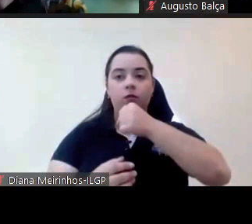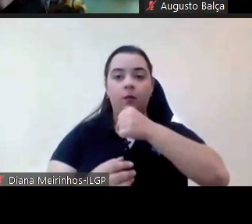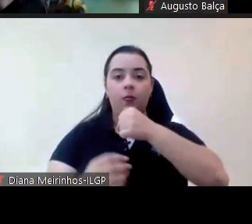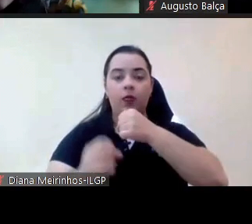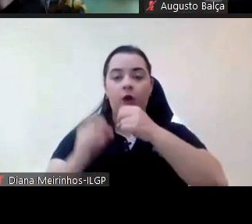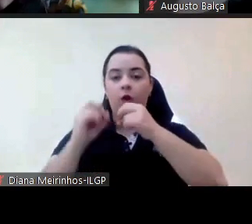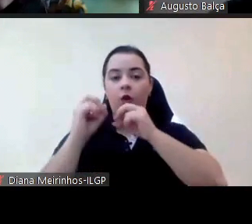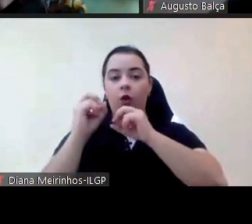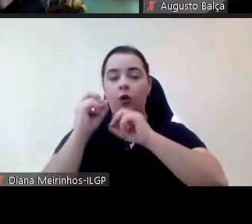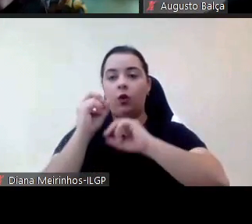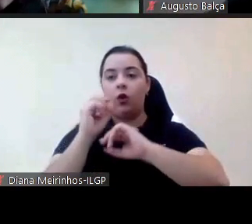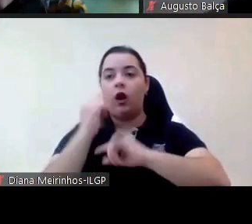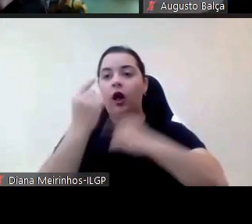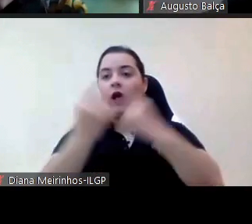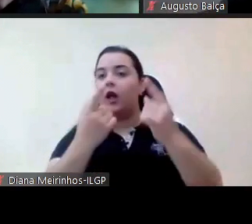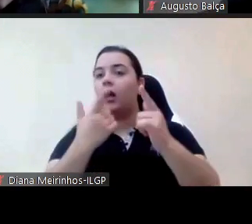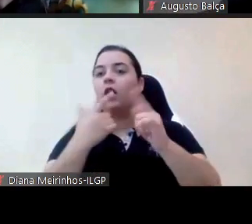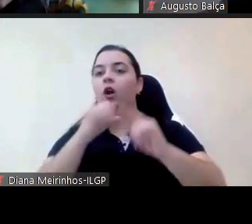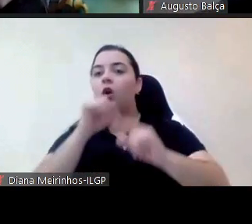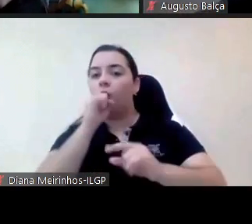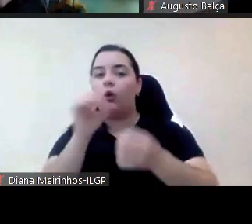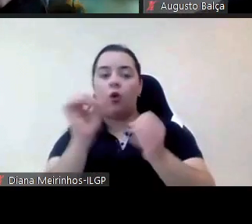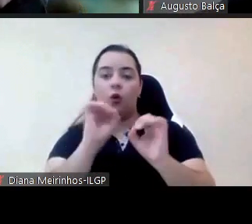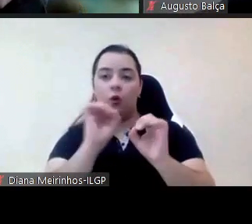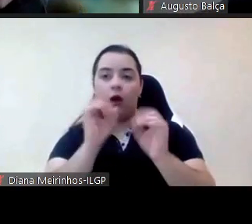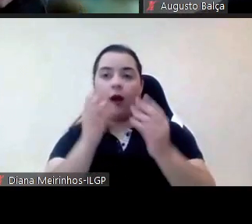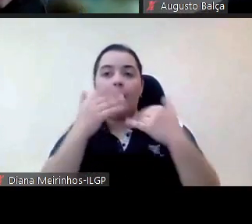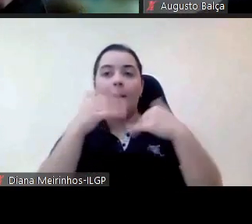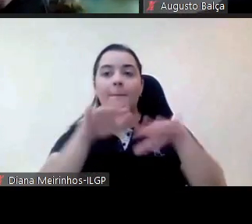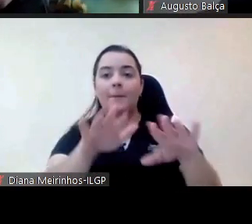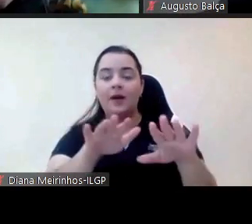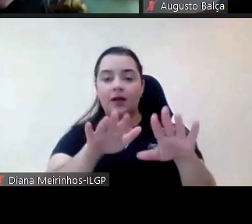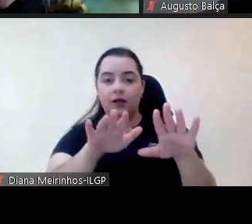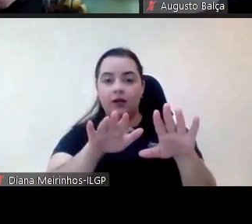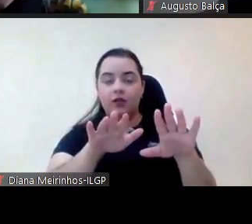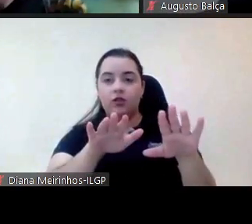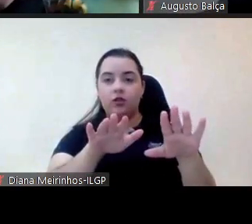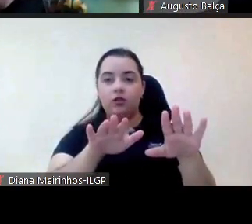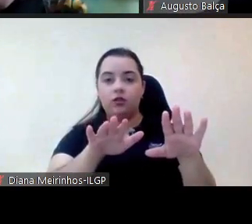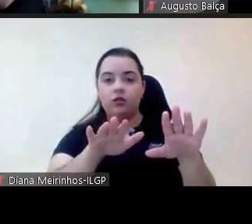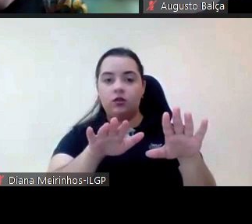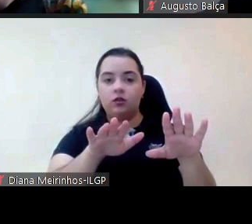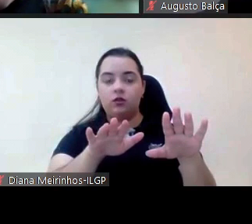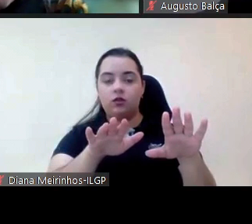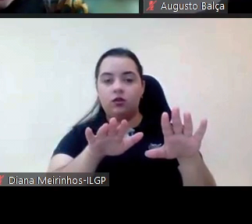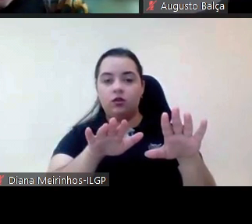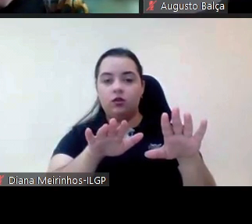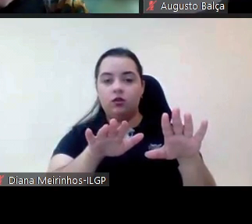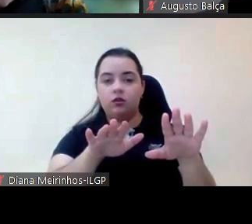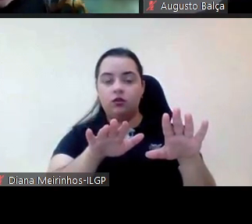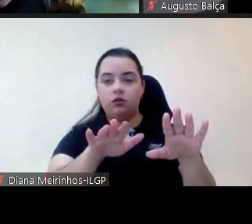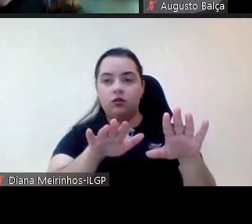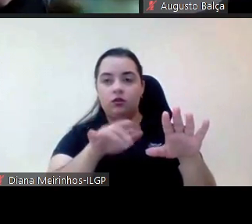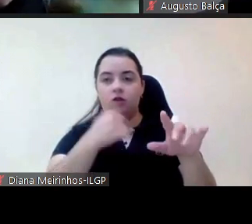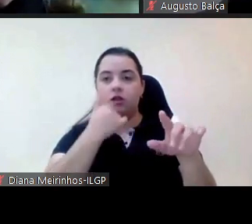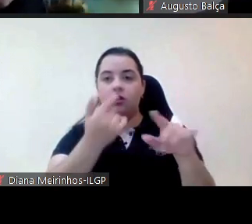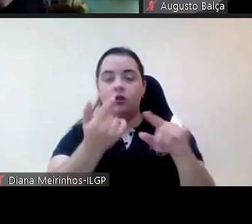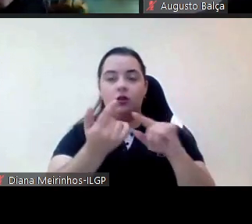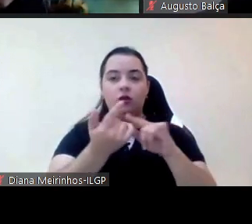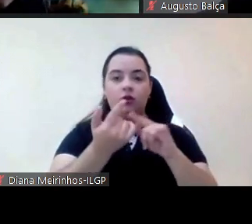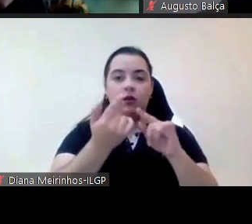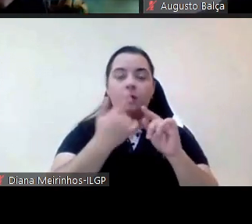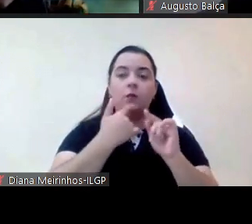não tem microfone mas fica fica a respectiva a respectiva questão ou comentário pergunte-se mais alguém teria